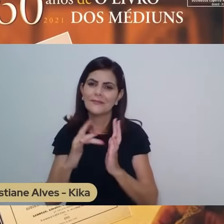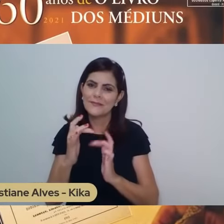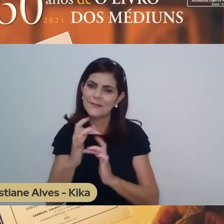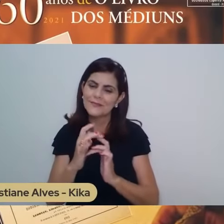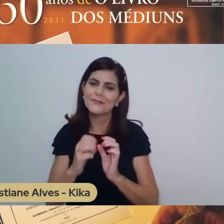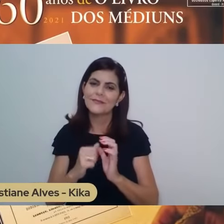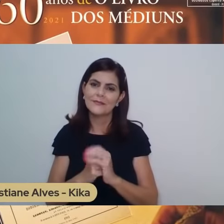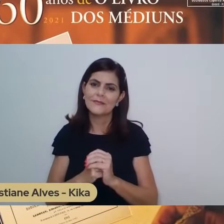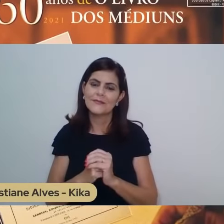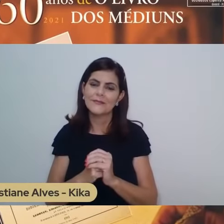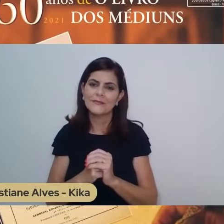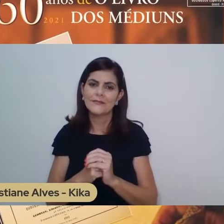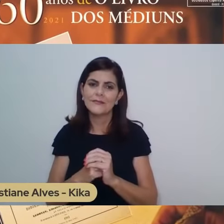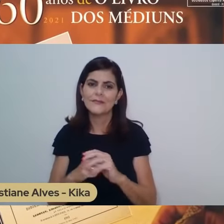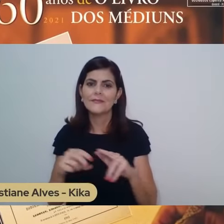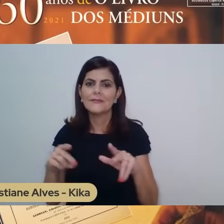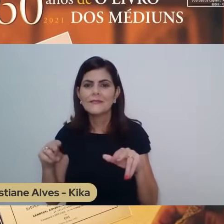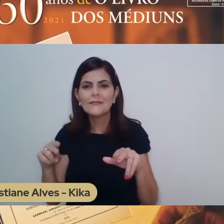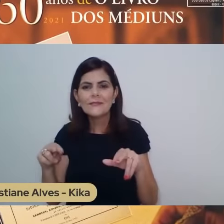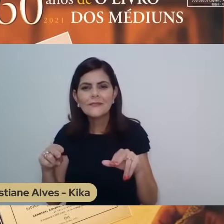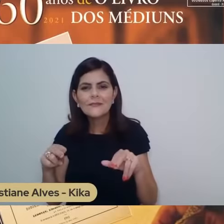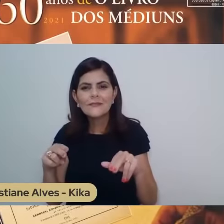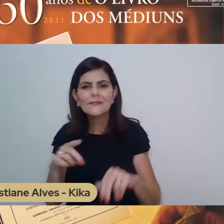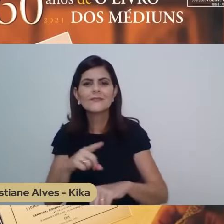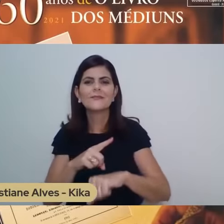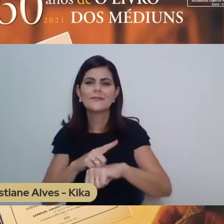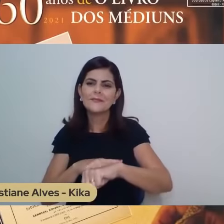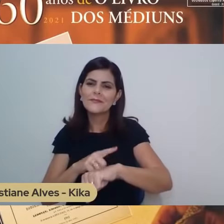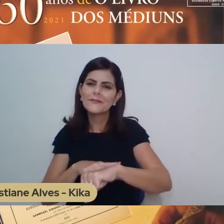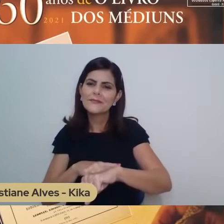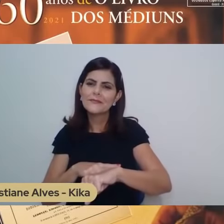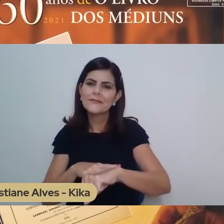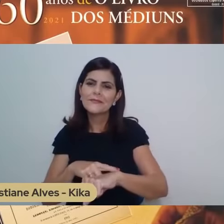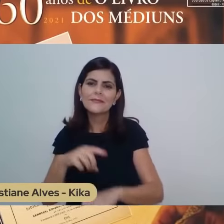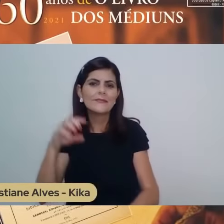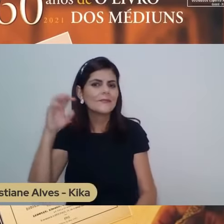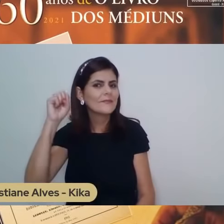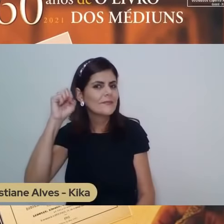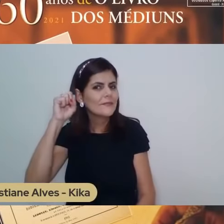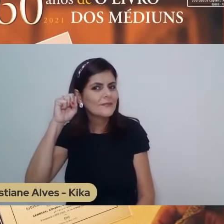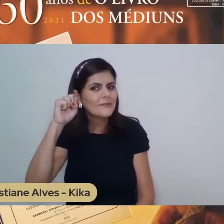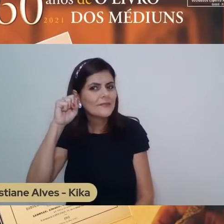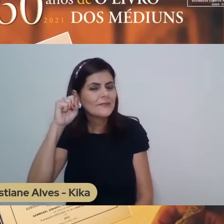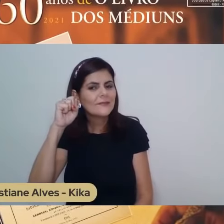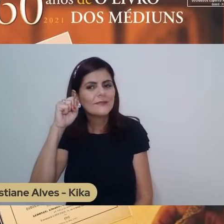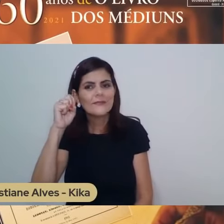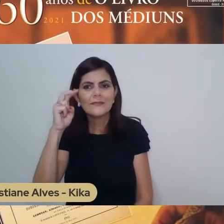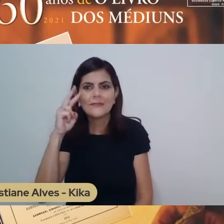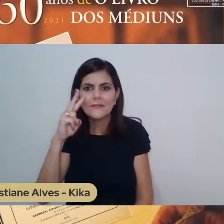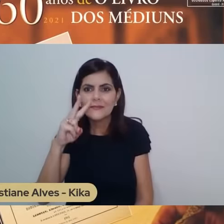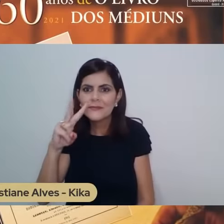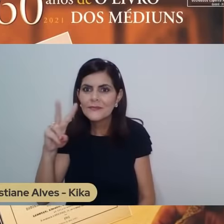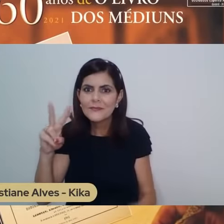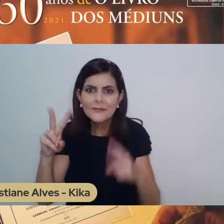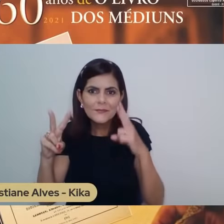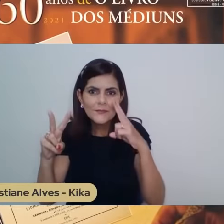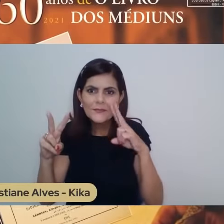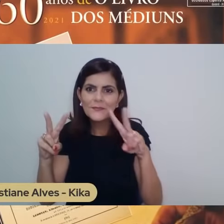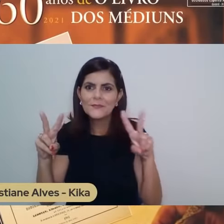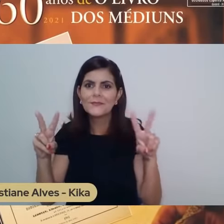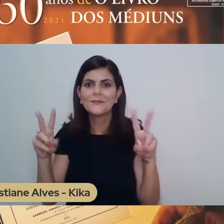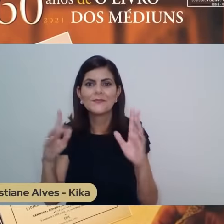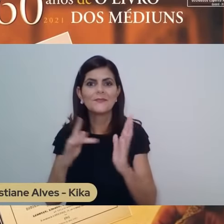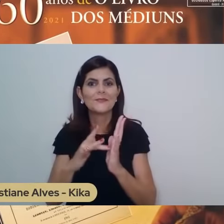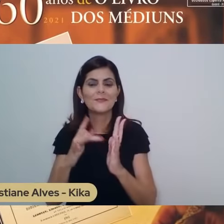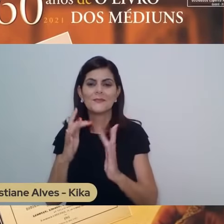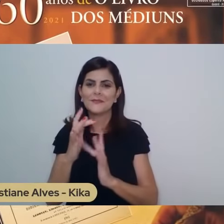momento, podemos escutar ou ver com mais clareza a presença luminosa de Jesus, o